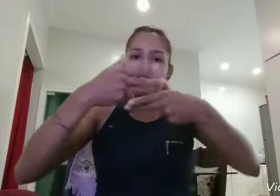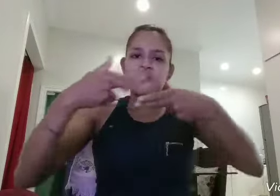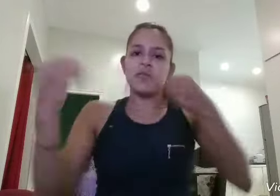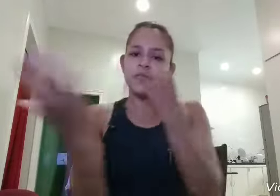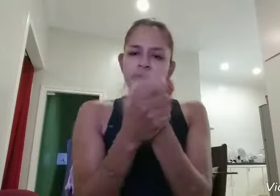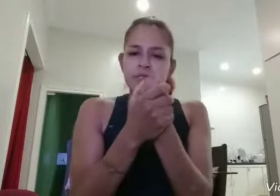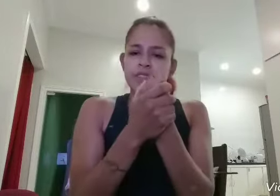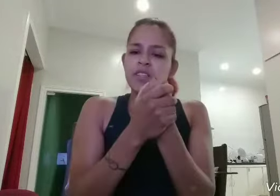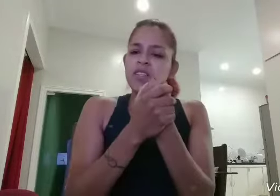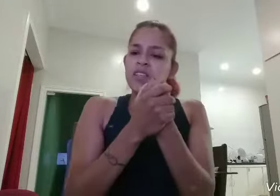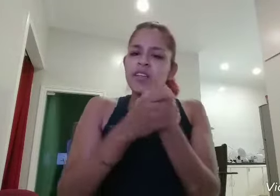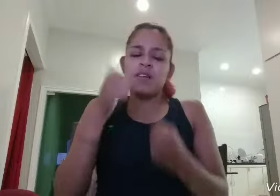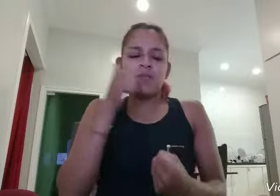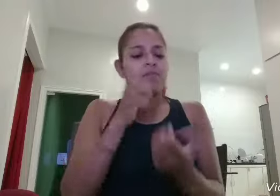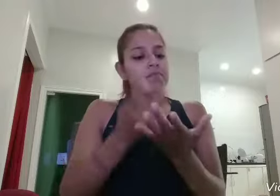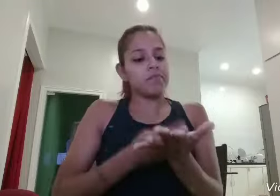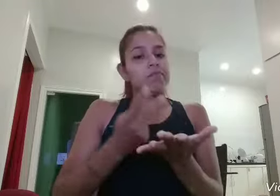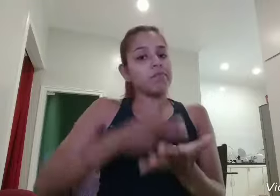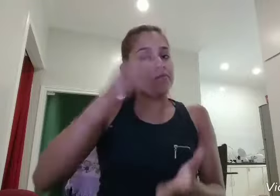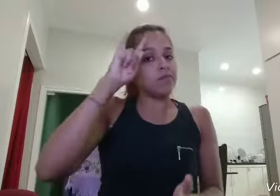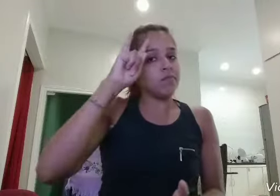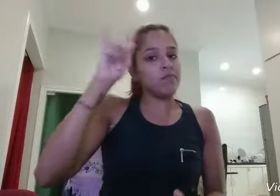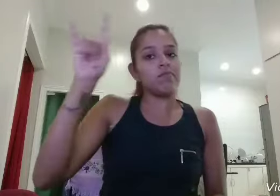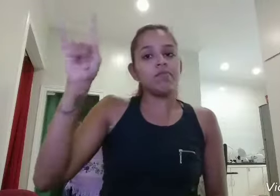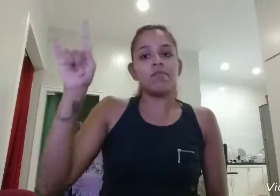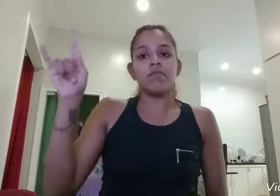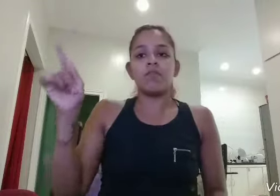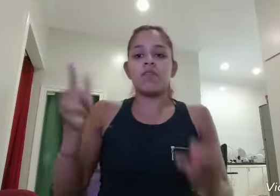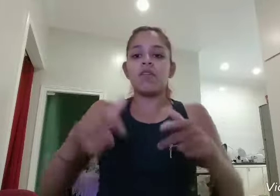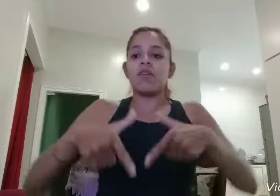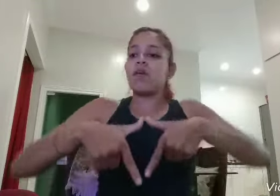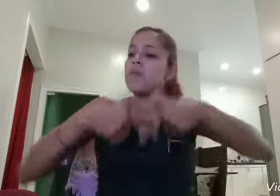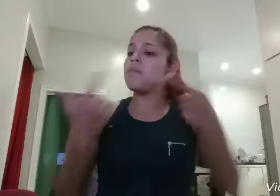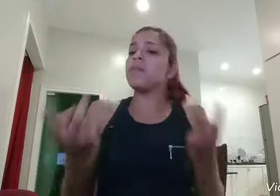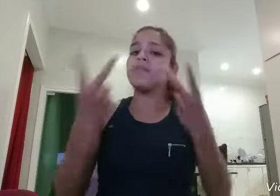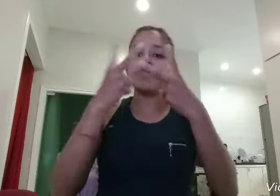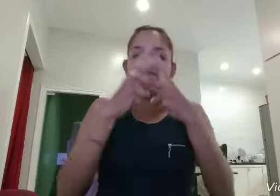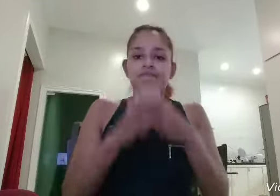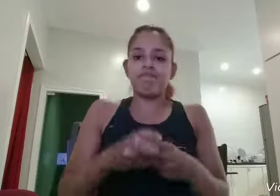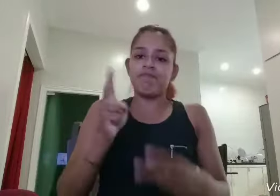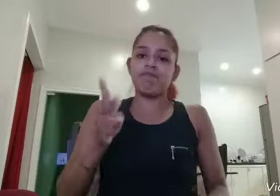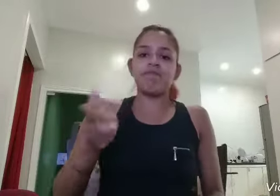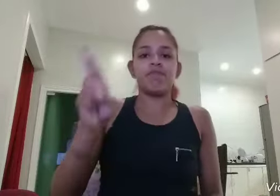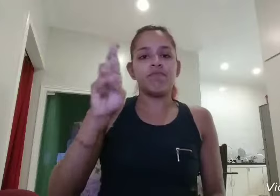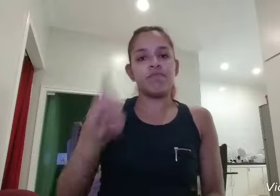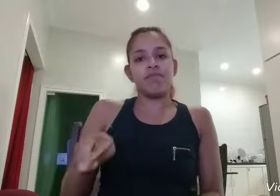escondia Se levou pela traição Mas quem agride perde a